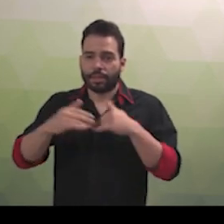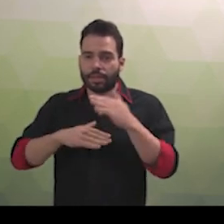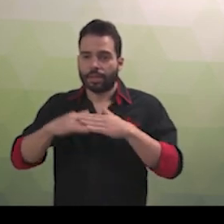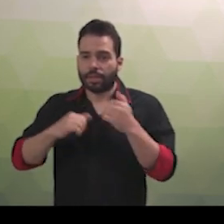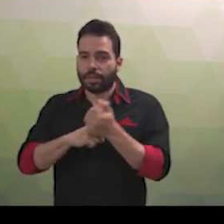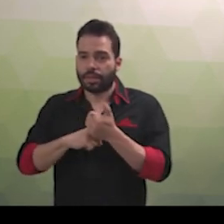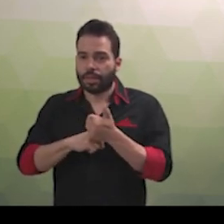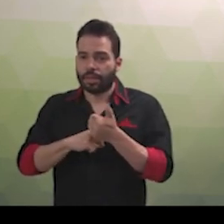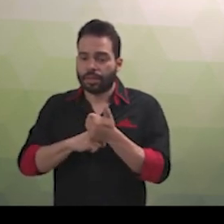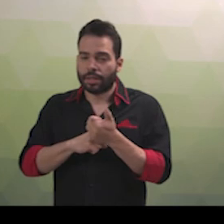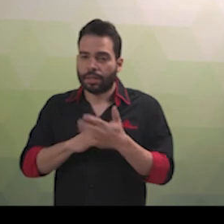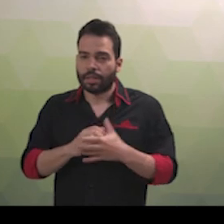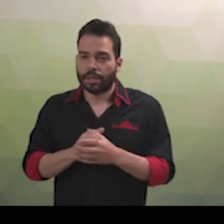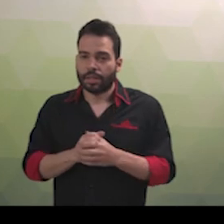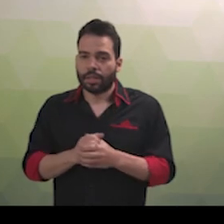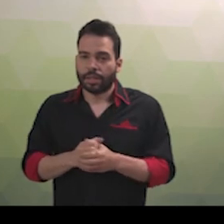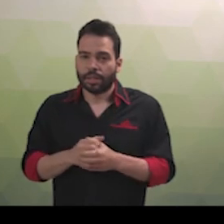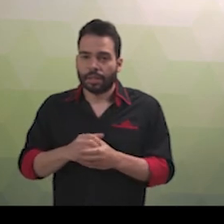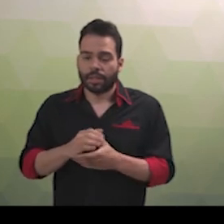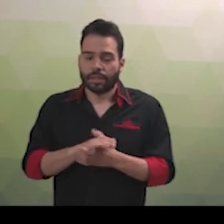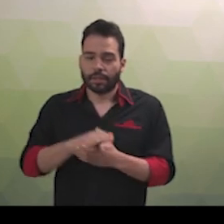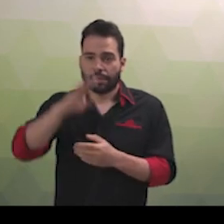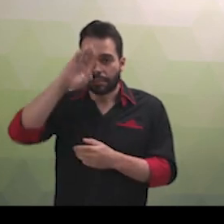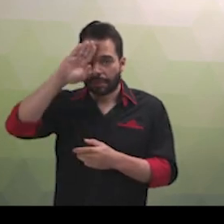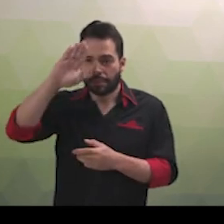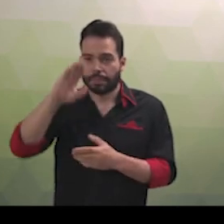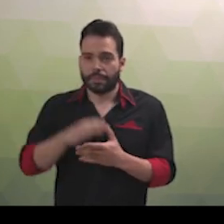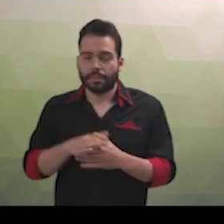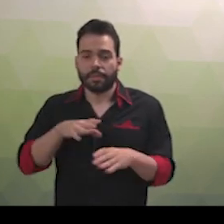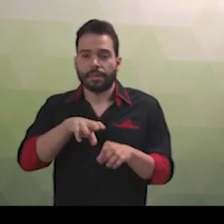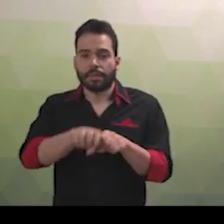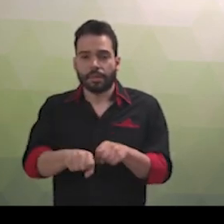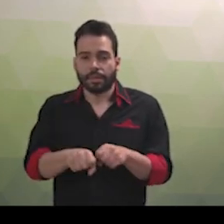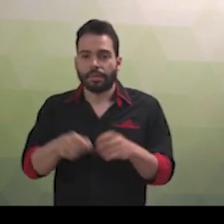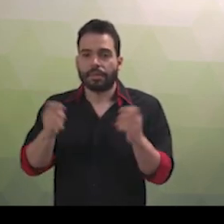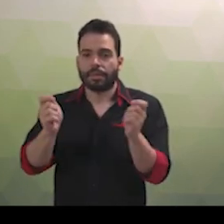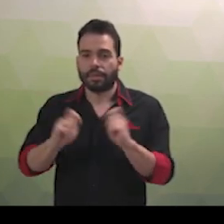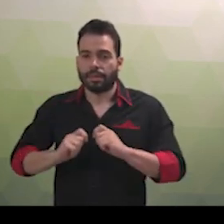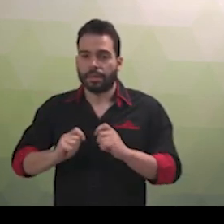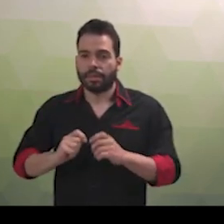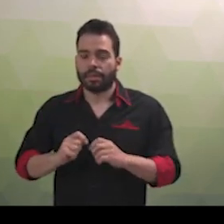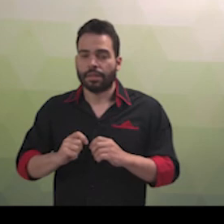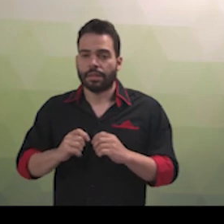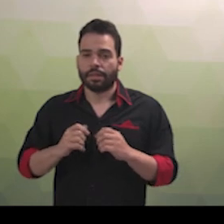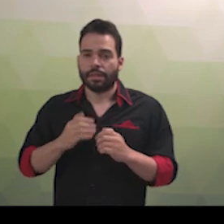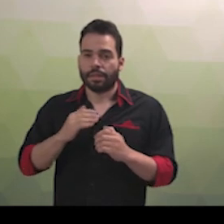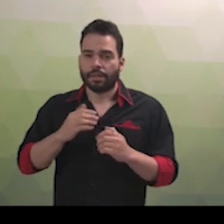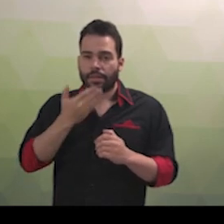servidores e empregados para o uso e difusão da Libras e a realização da tradução e